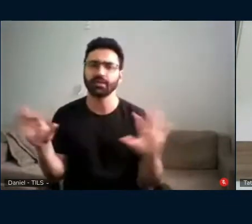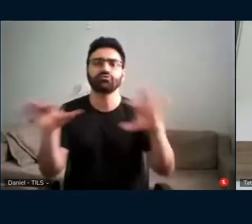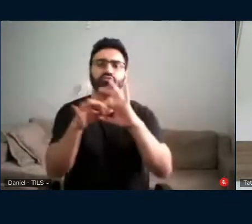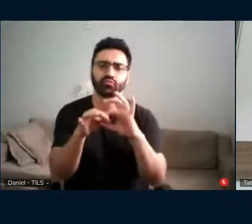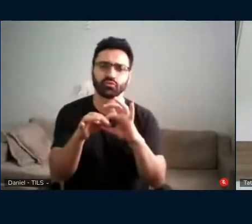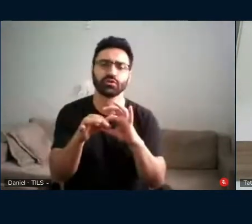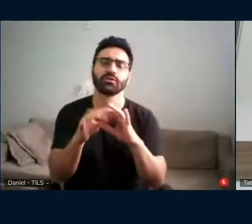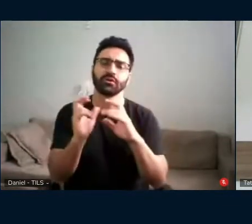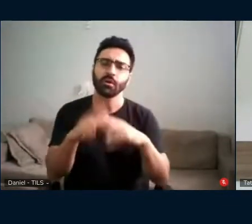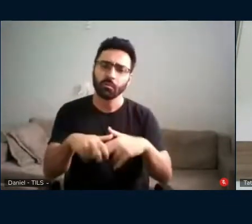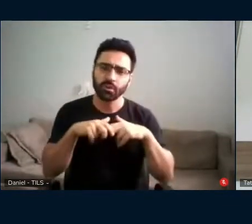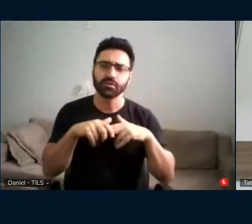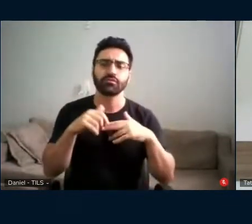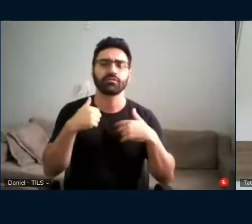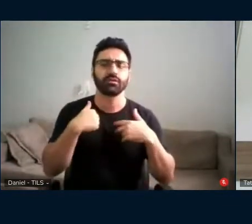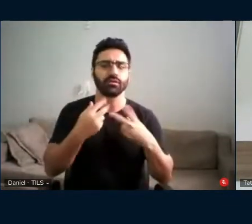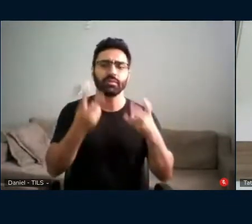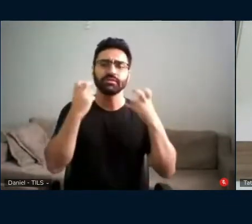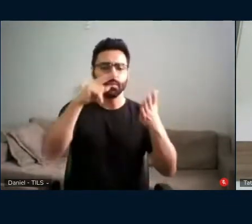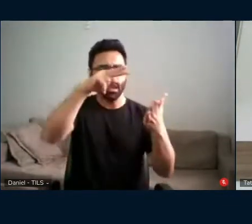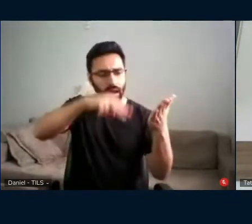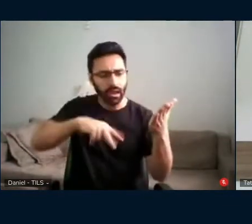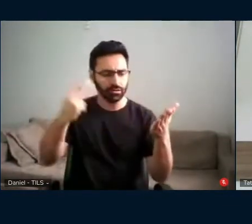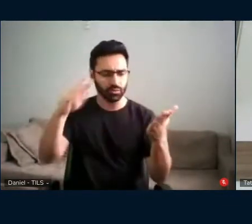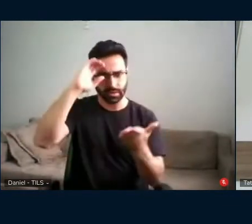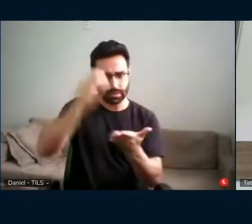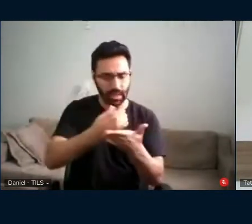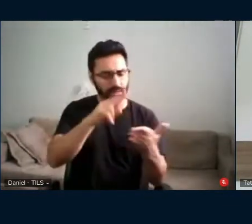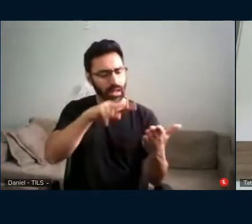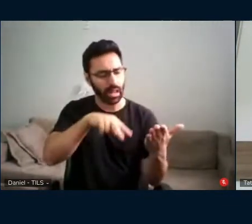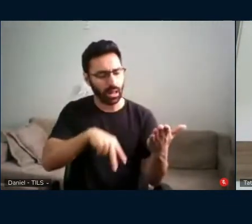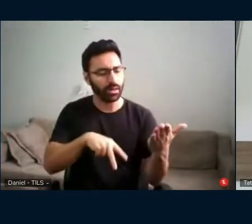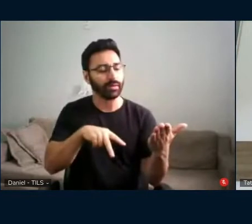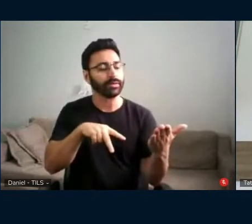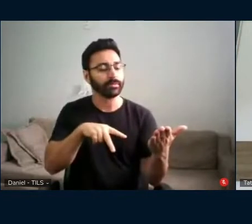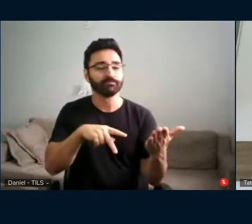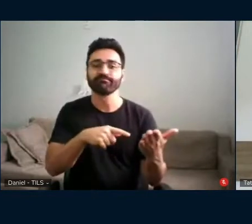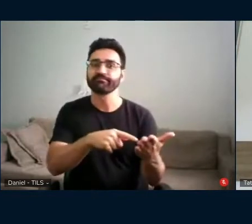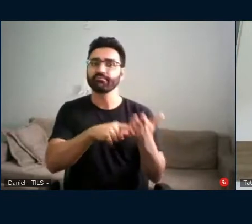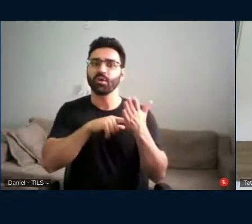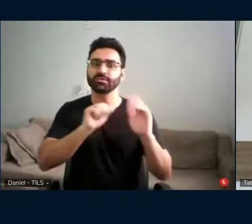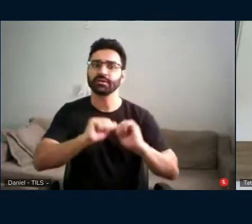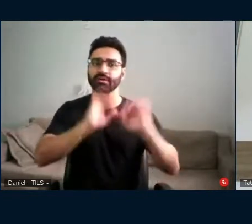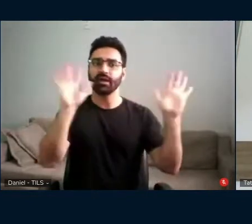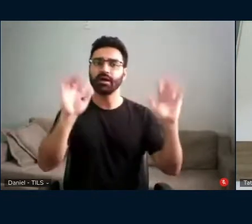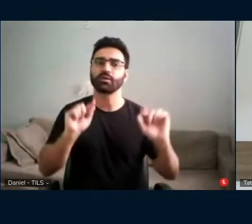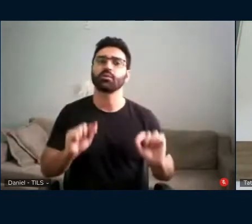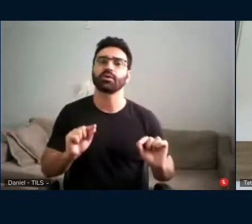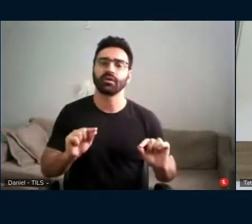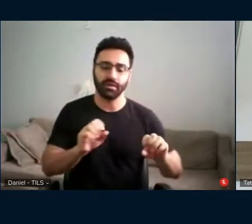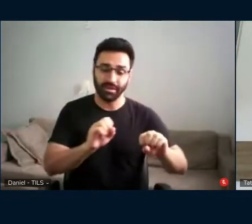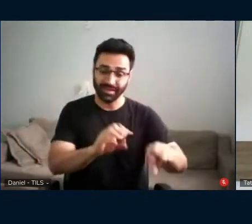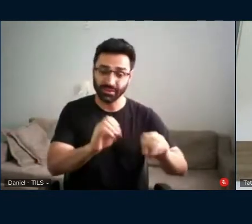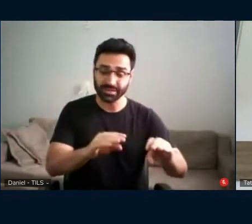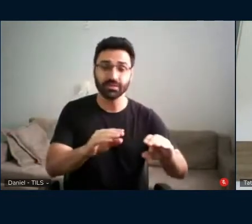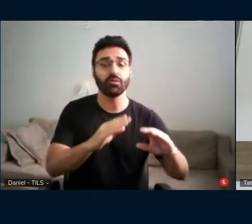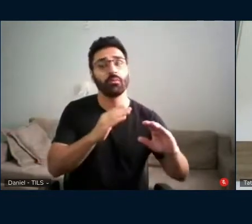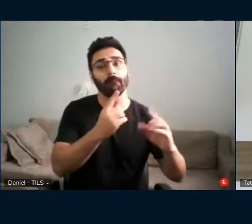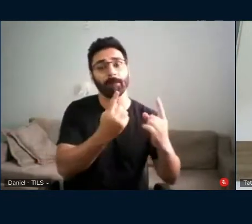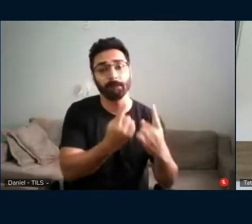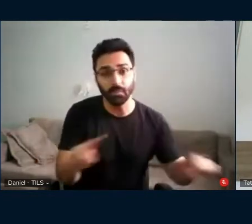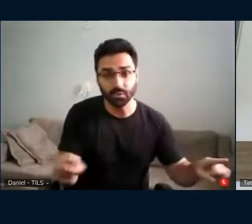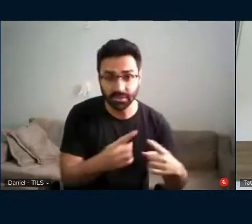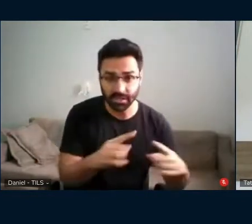que eu percebo na sua tese, esse aprofundamento teórico, nos diz claramente que uma educação musical da não